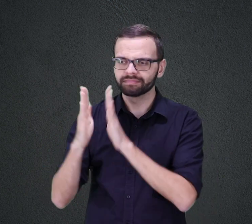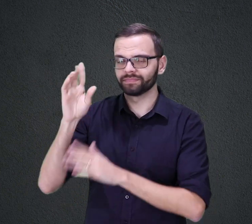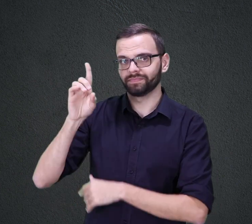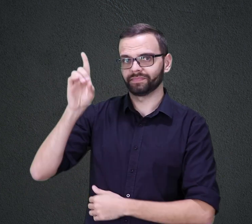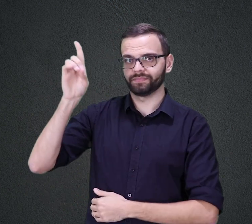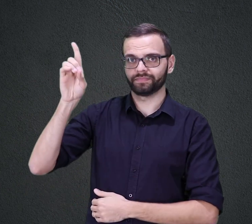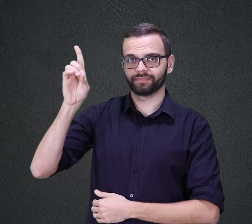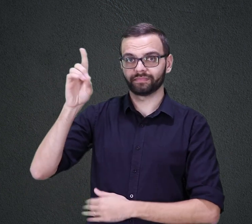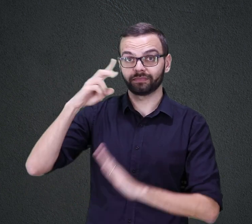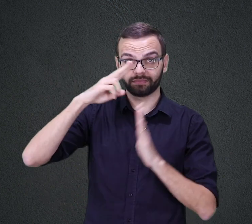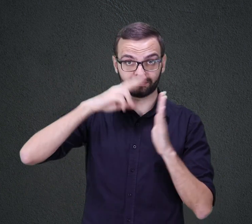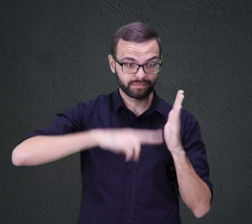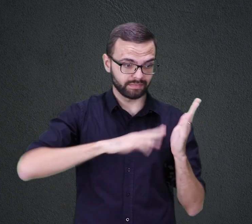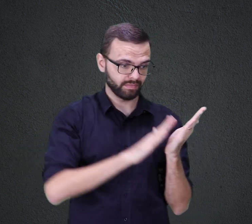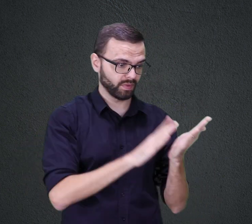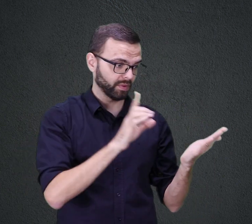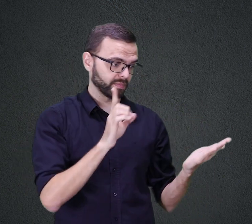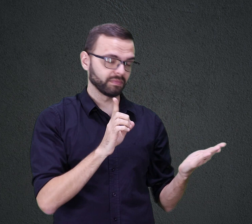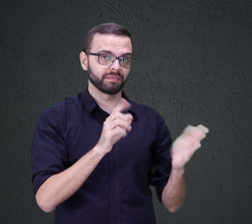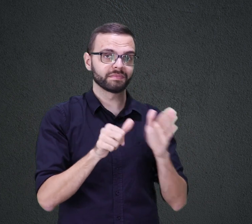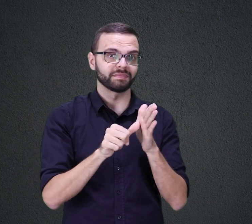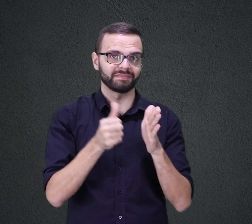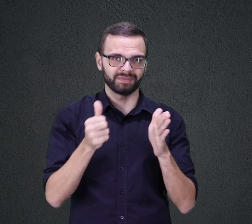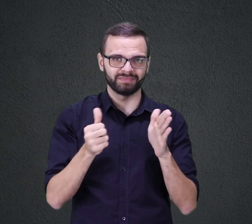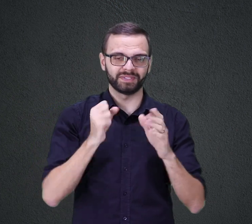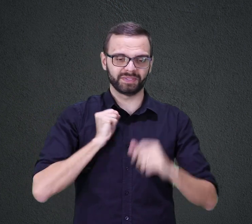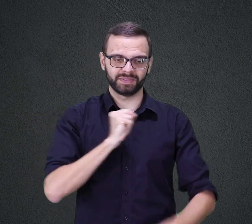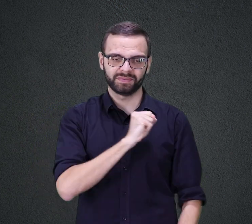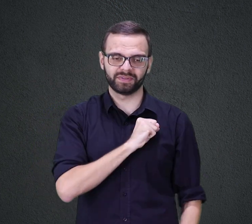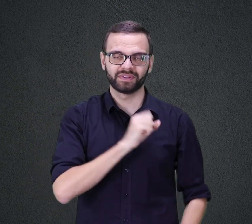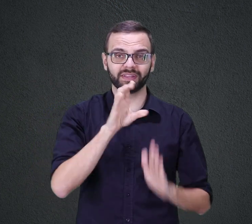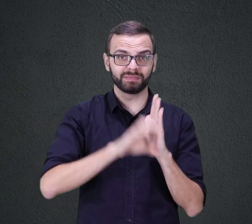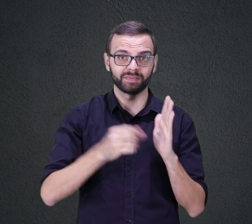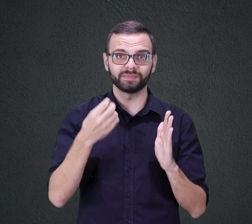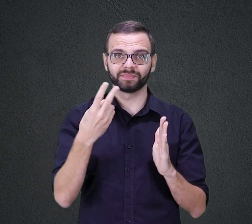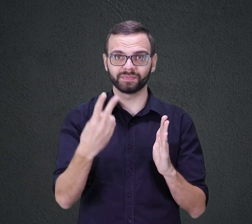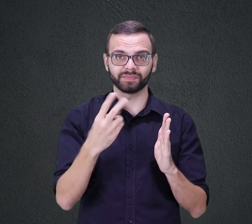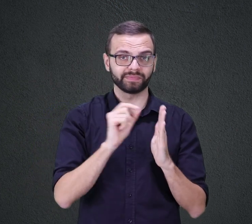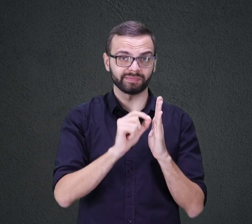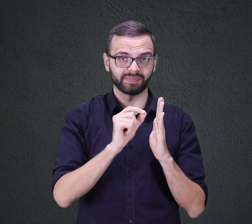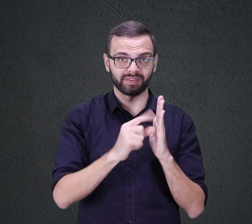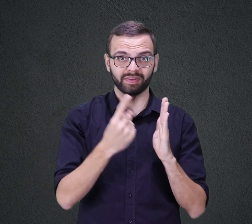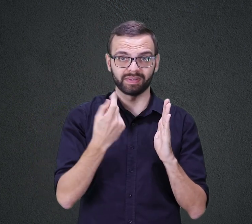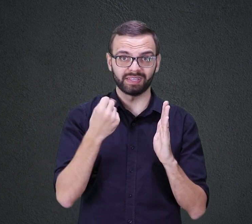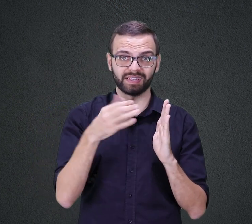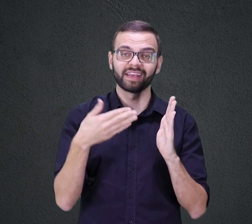LEITURA BÍBLICA PRIMEIRO LIVRO DE SAMUEL CAPÍTULO 2 DO VERSÍCULO 18 OU 21